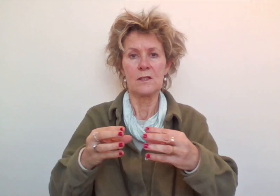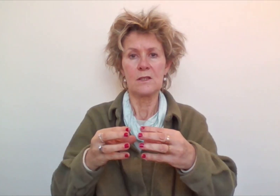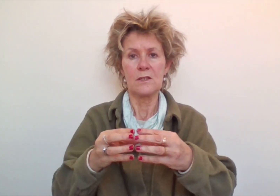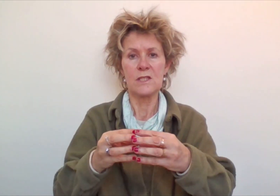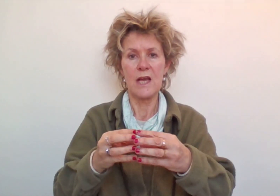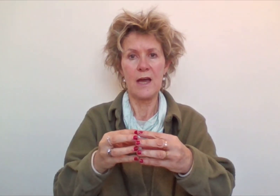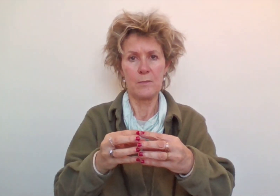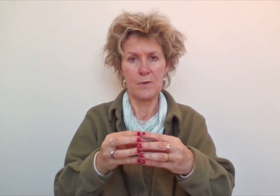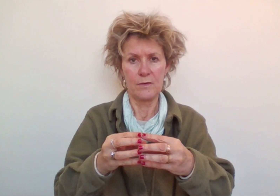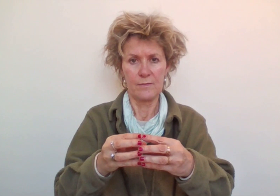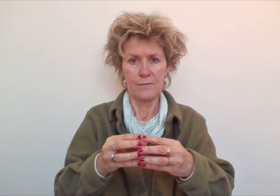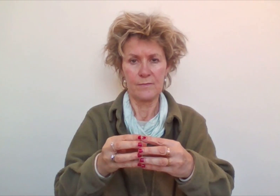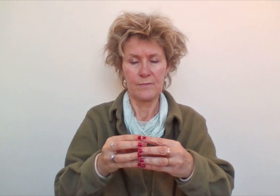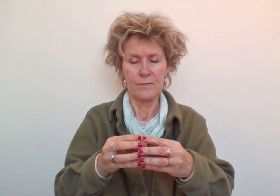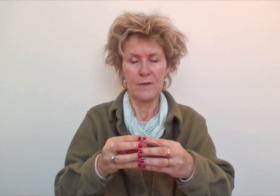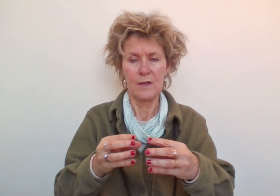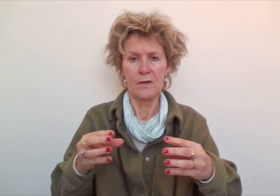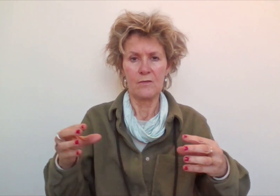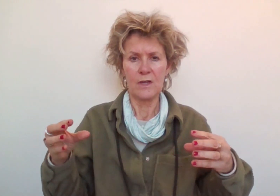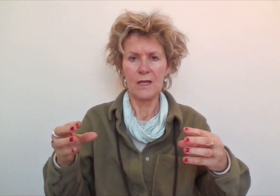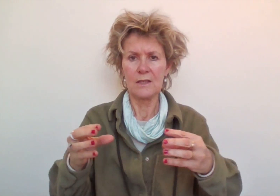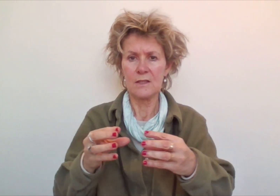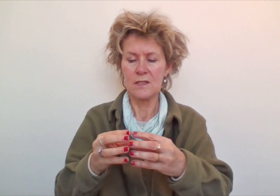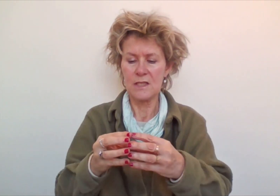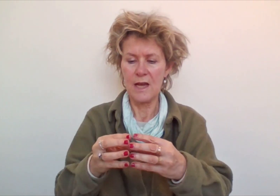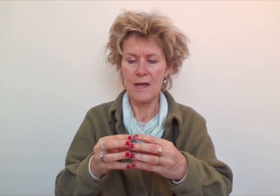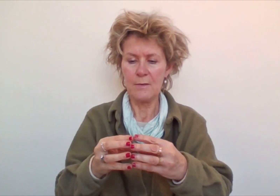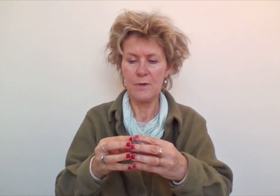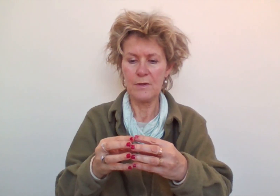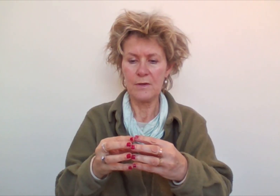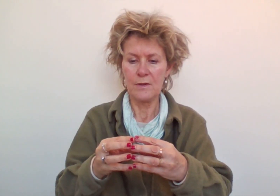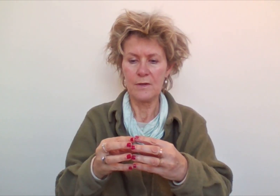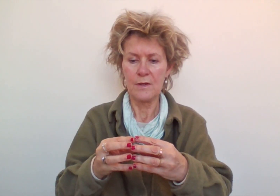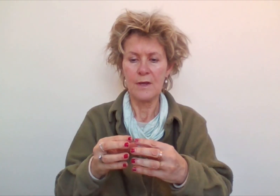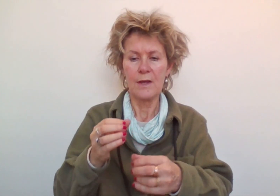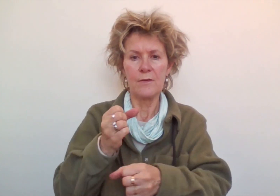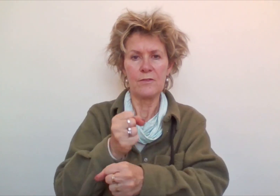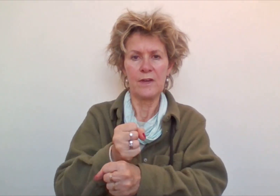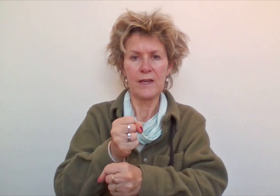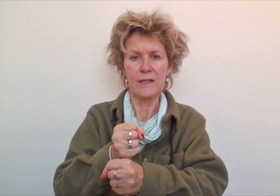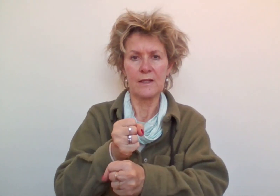Samen. We gaan samen werken.